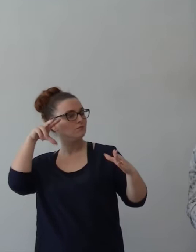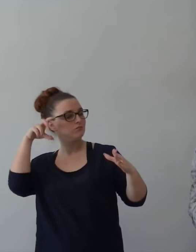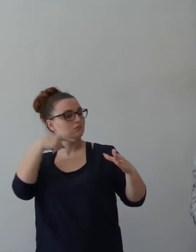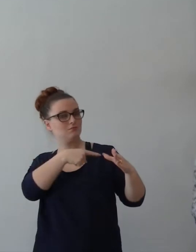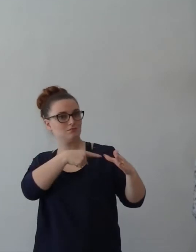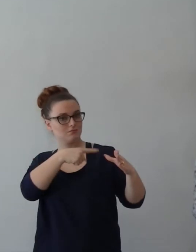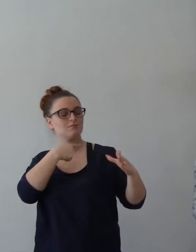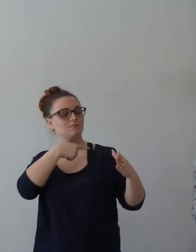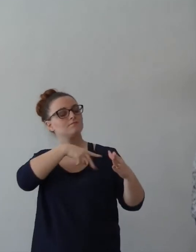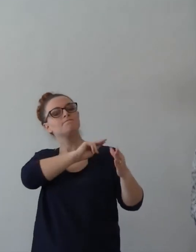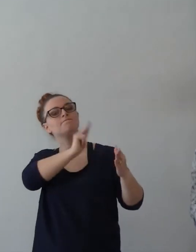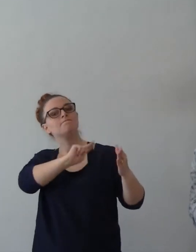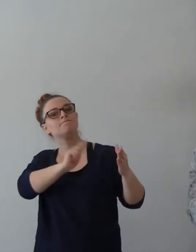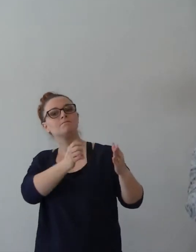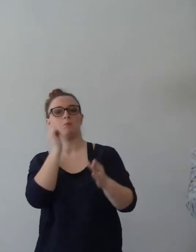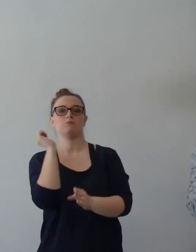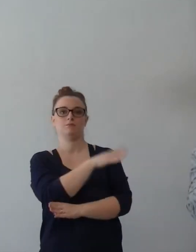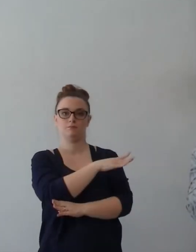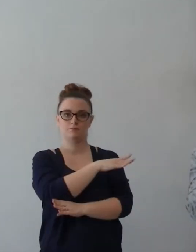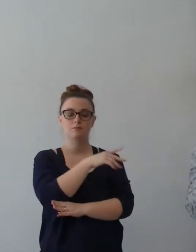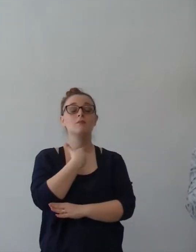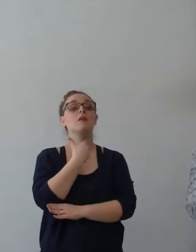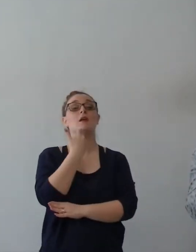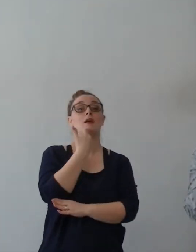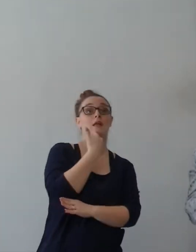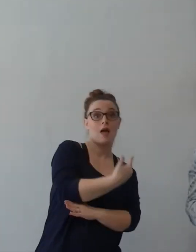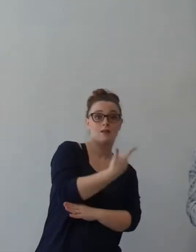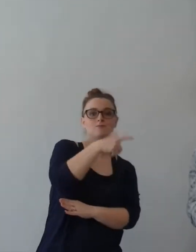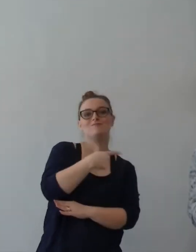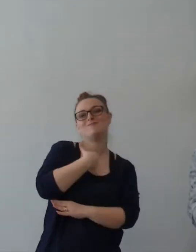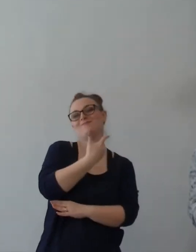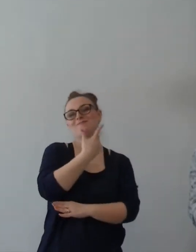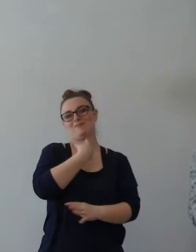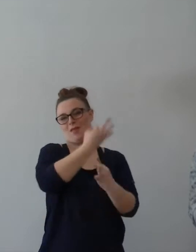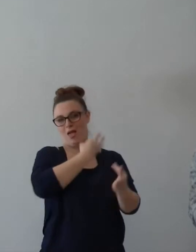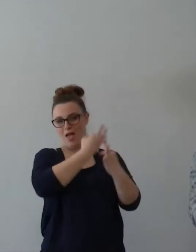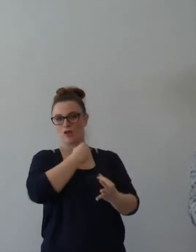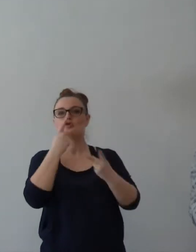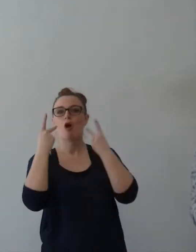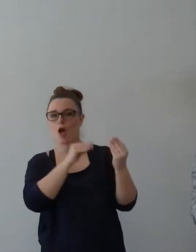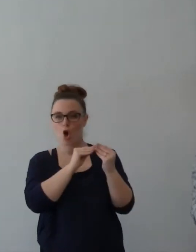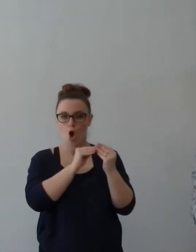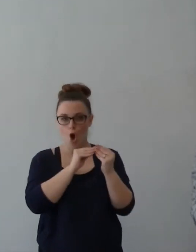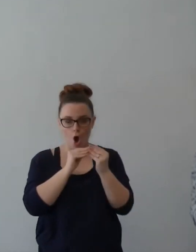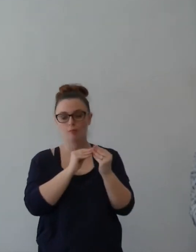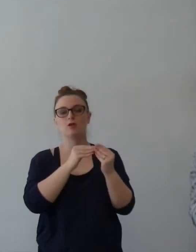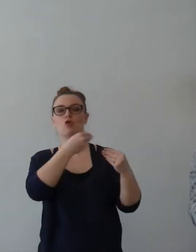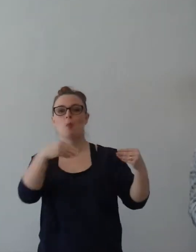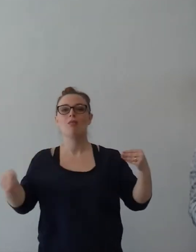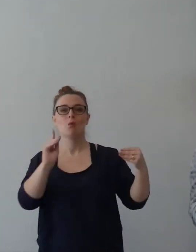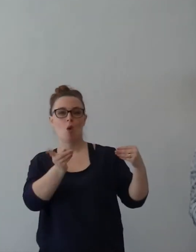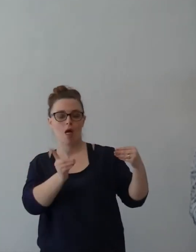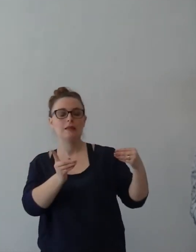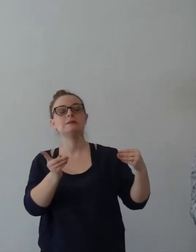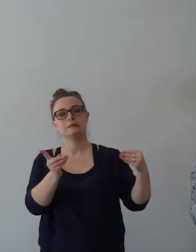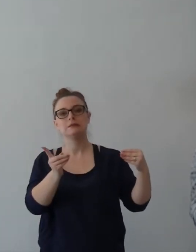Marco ti ringrazio per avermi spiegato perché devo avere gioia e anche gli strumenti per avere gioia, ma sai una cosa? Io